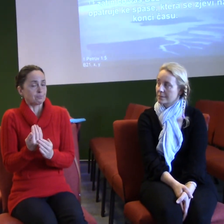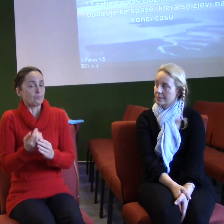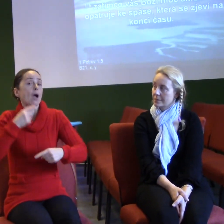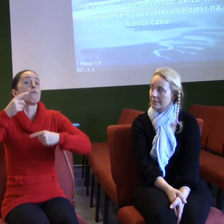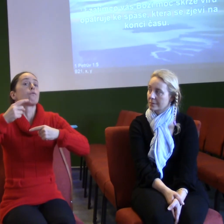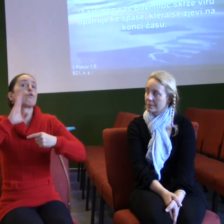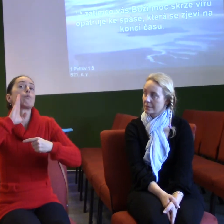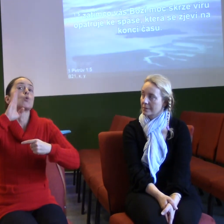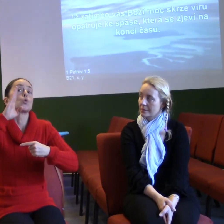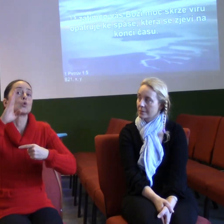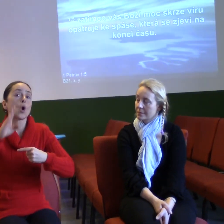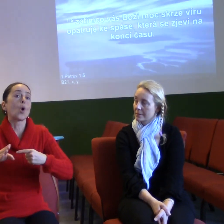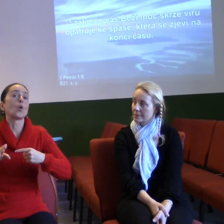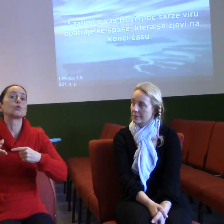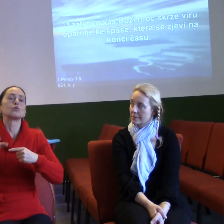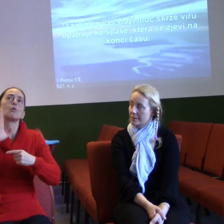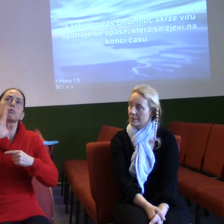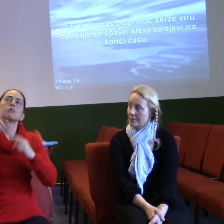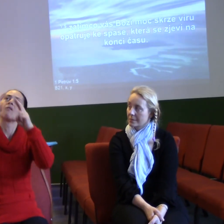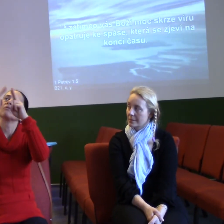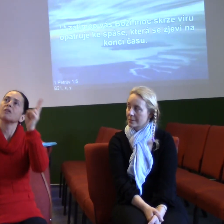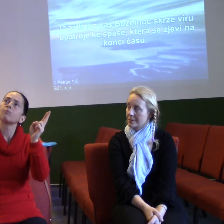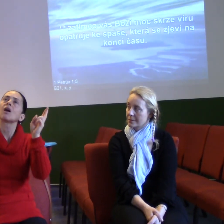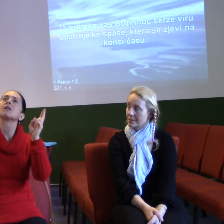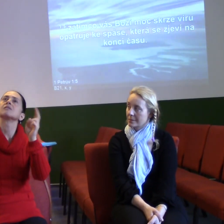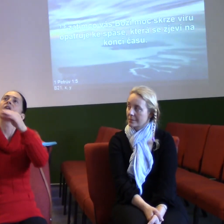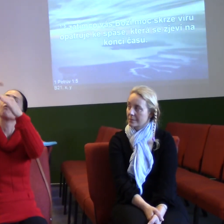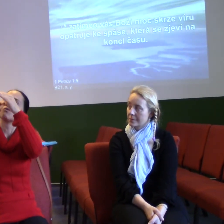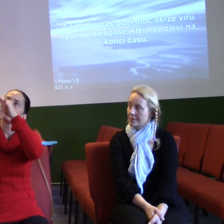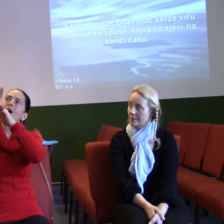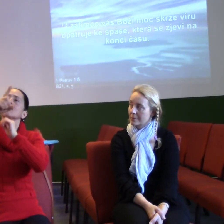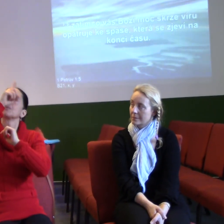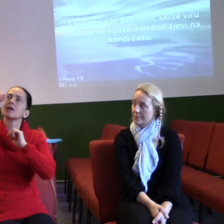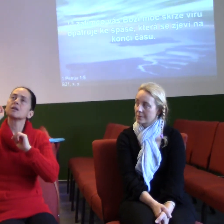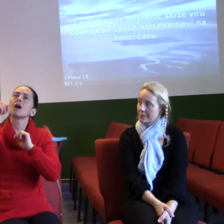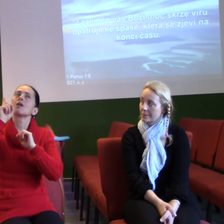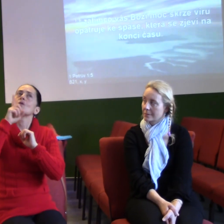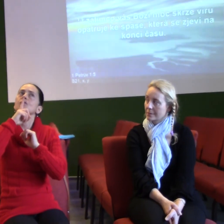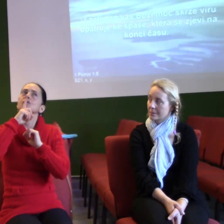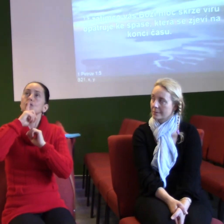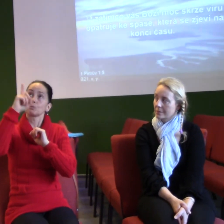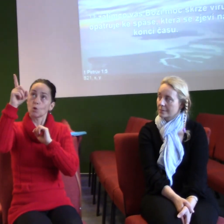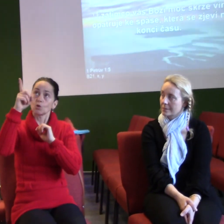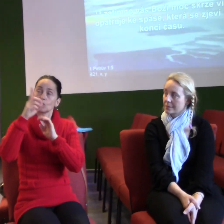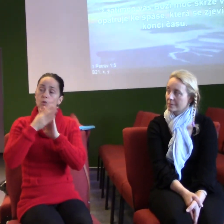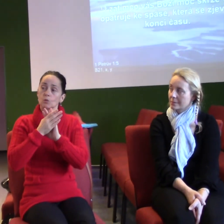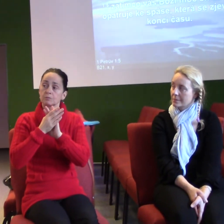když se vejdem do slávy nebeského království a aby se to mohlo stát, tak Bible říká,